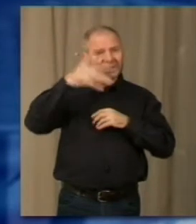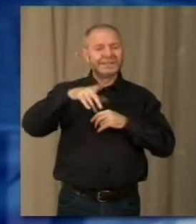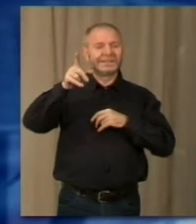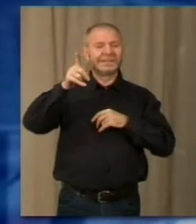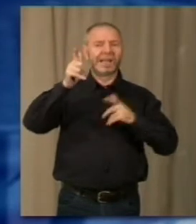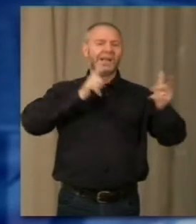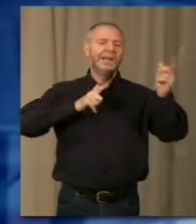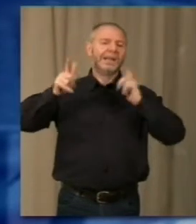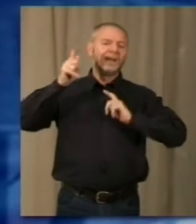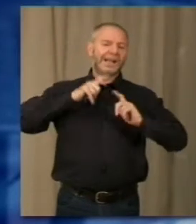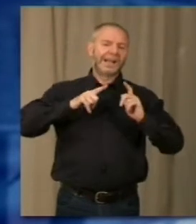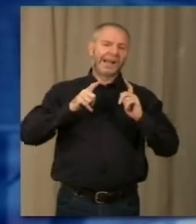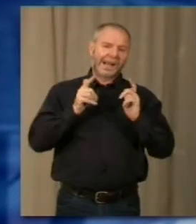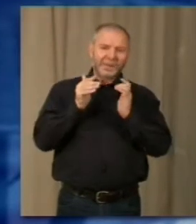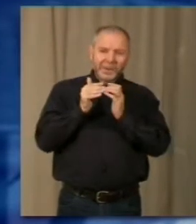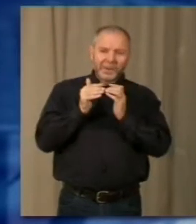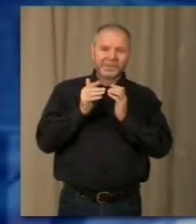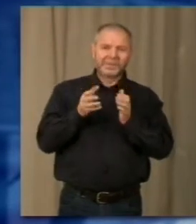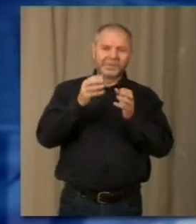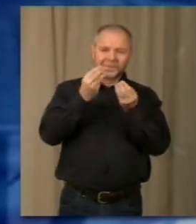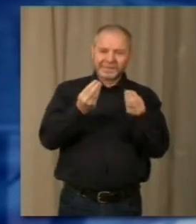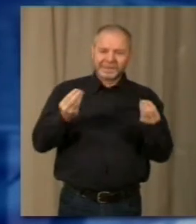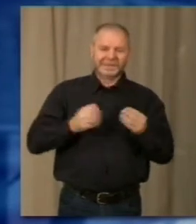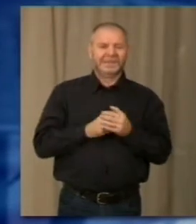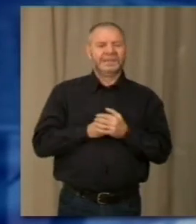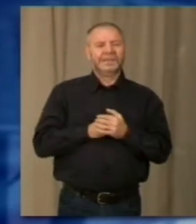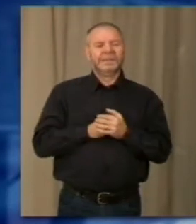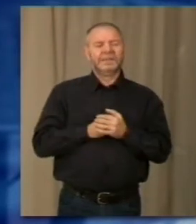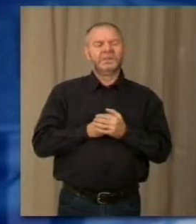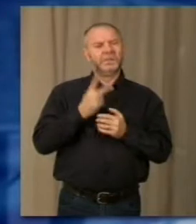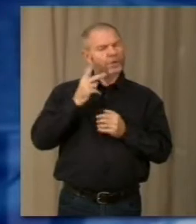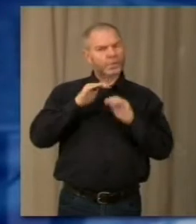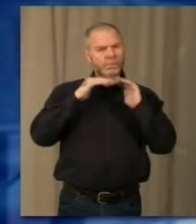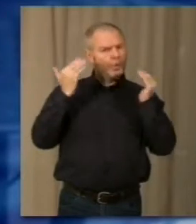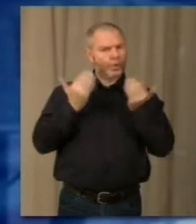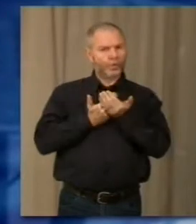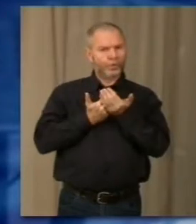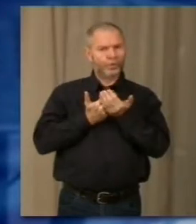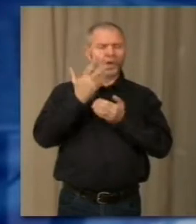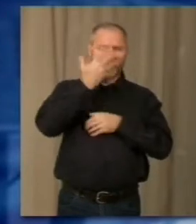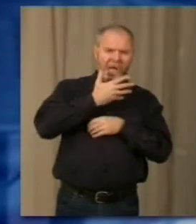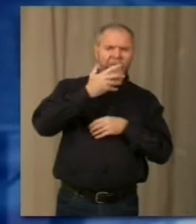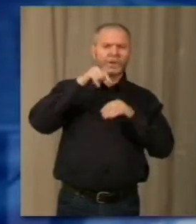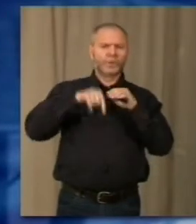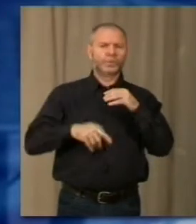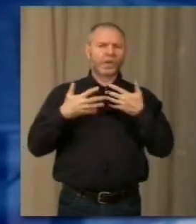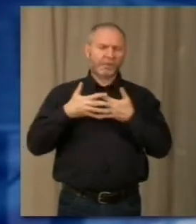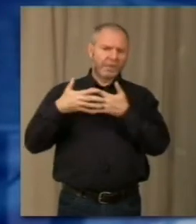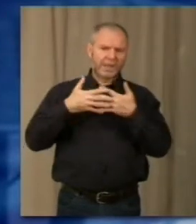regalato molti di questi presepi. Ecco qui ci sono, abbiamo detto, presepi di tutto il mondo, Africa, Sud America